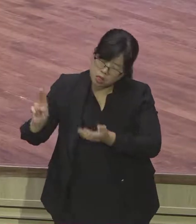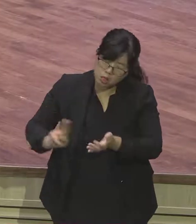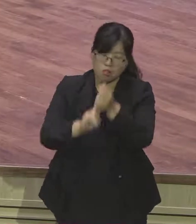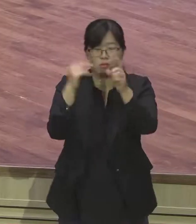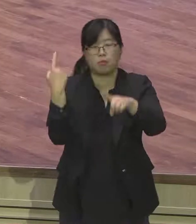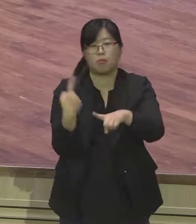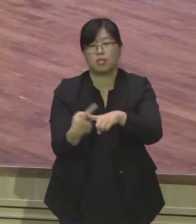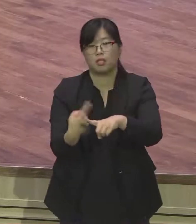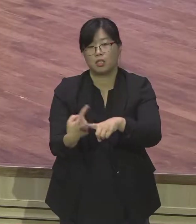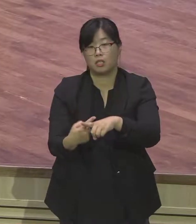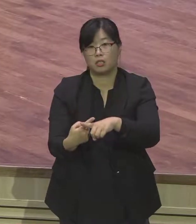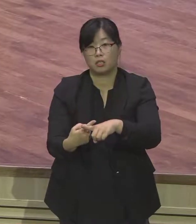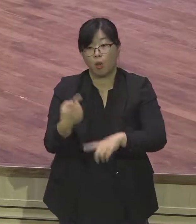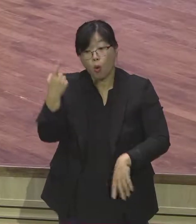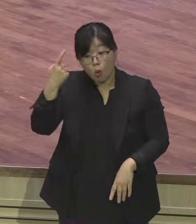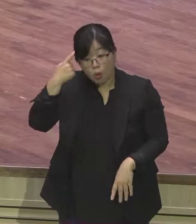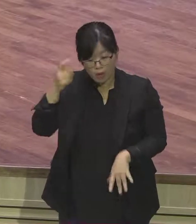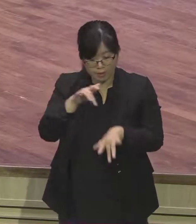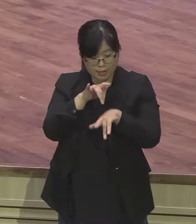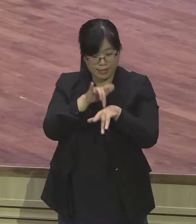불신자를 갖아놨어요.